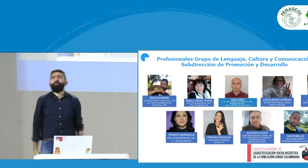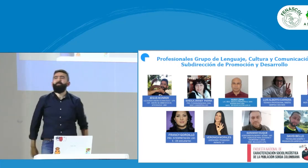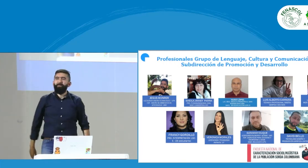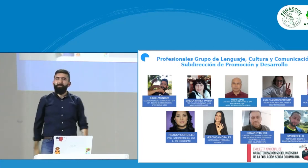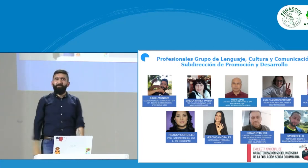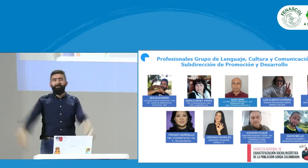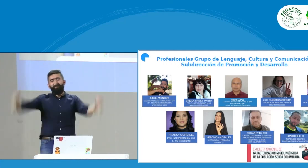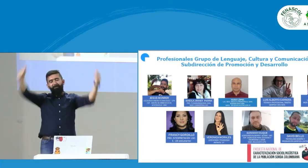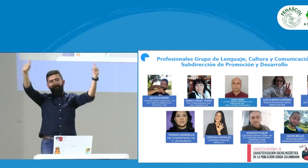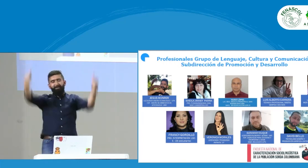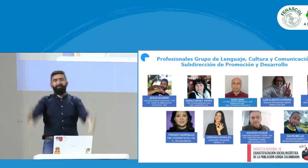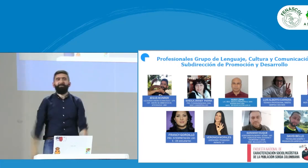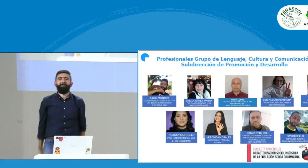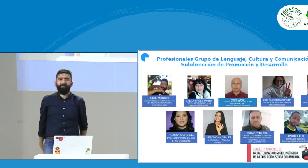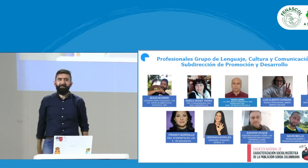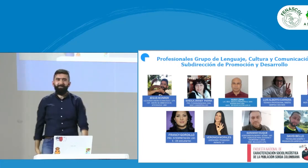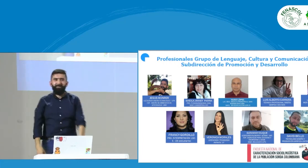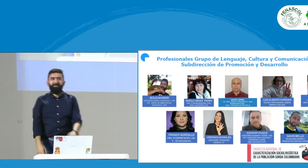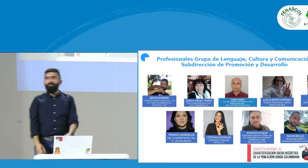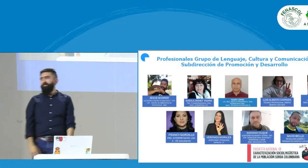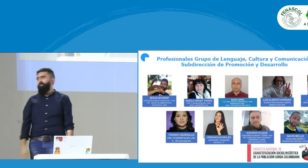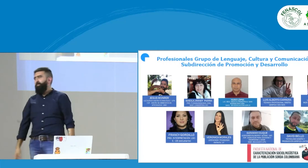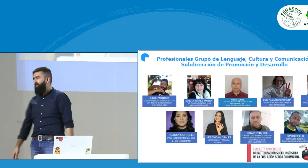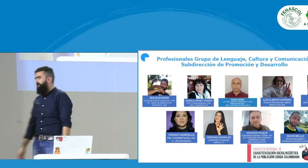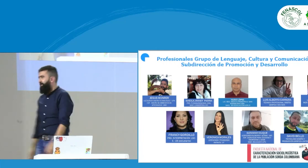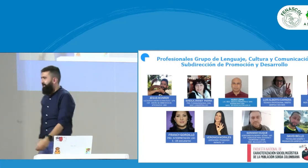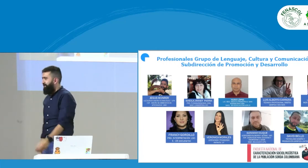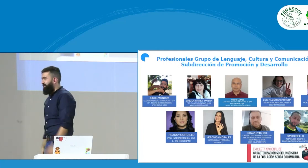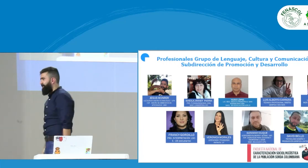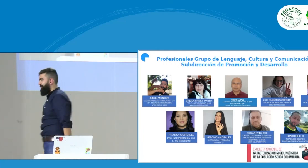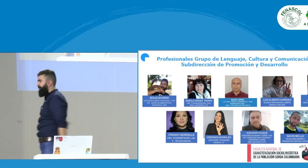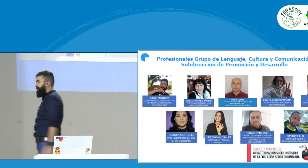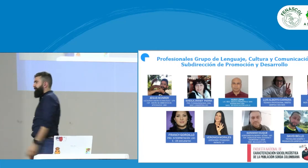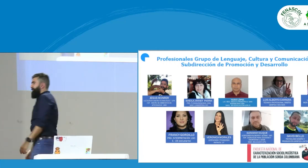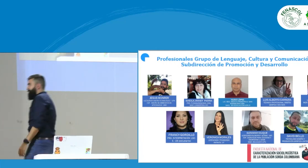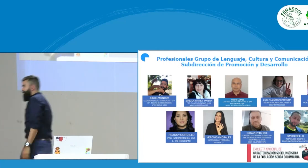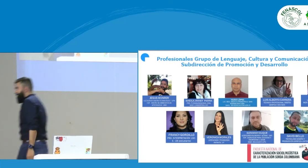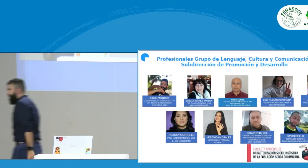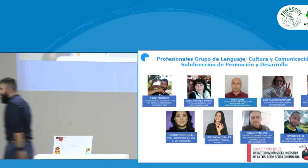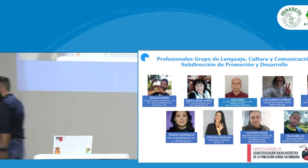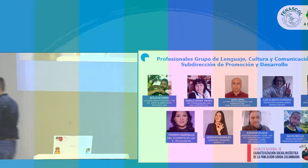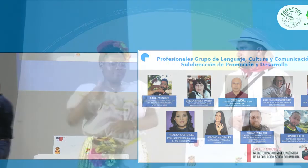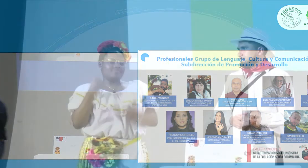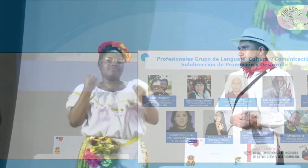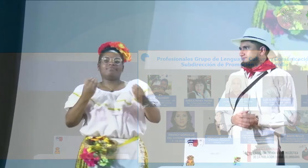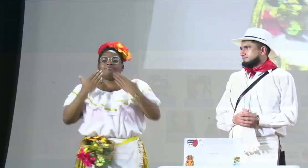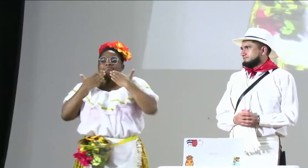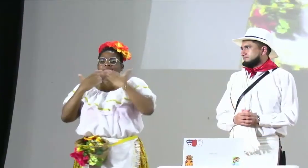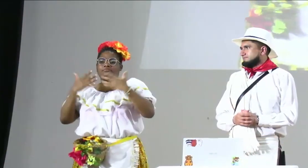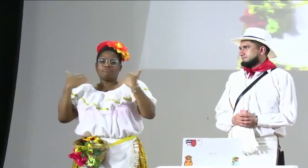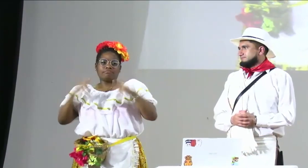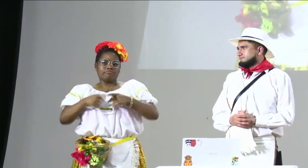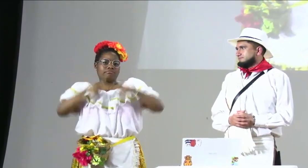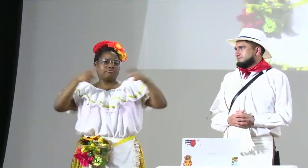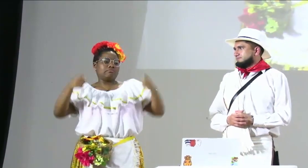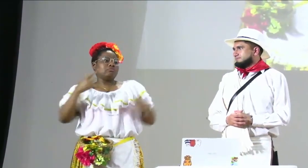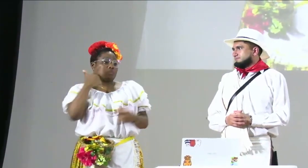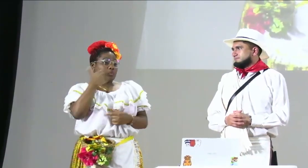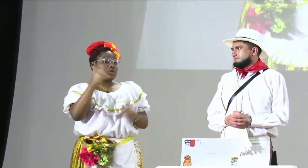Precomité Lingüístico para llegar a este estudio y llegar a los resultados. Muchísimas gracias por su atención. Vamos a continuar, bueno, vamos a darle las